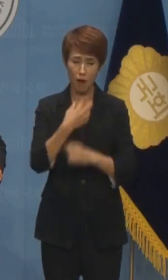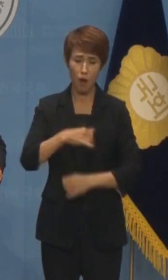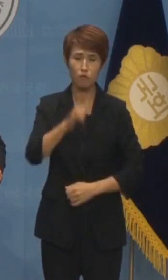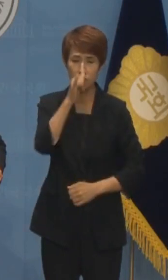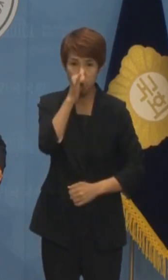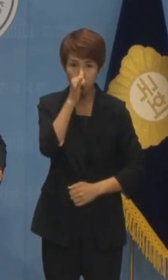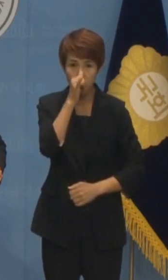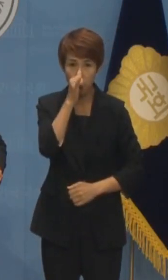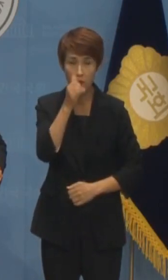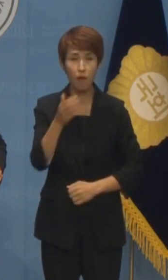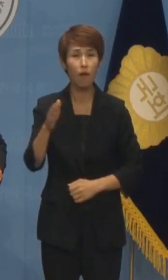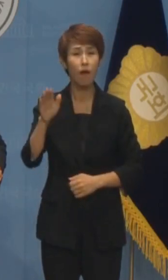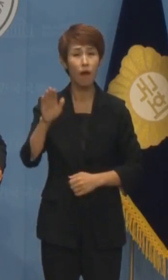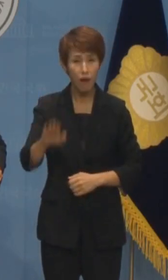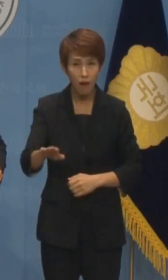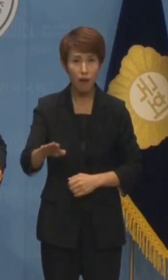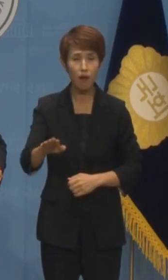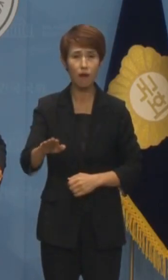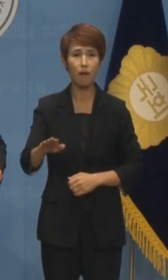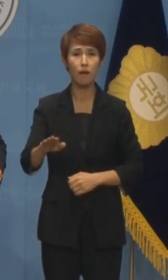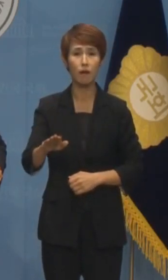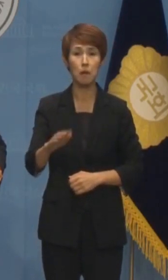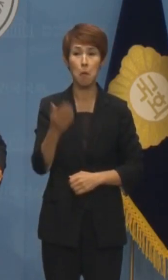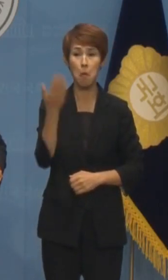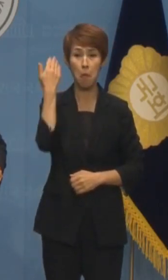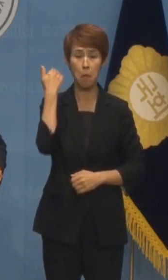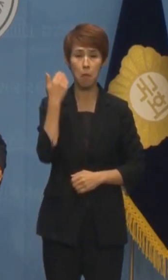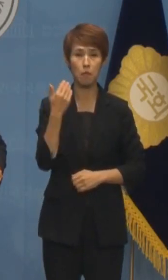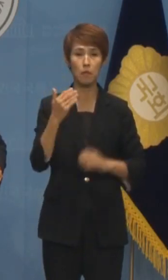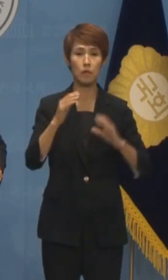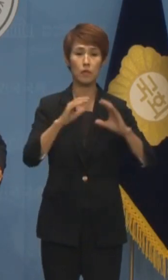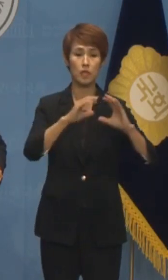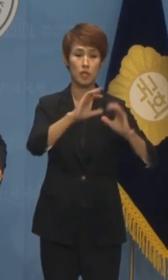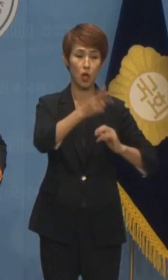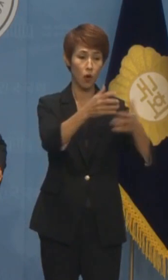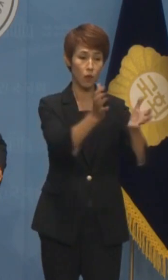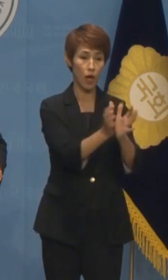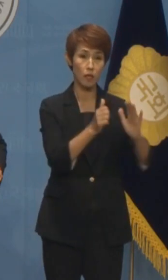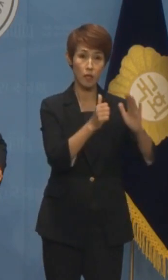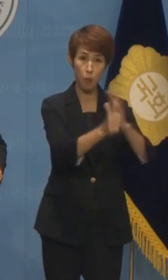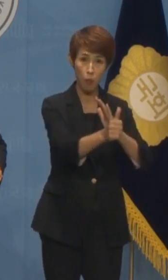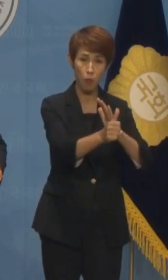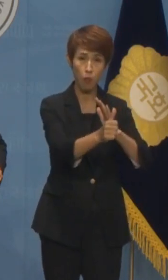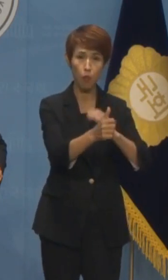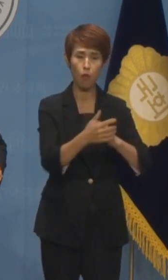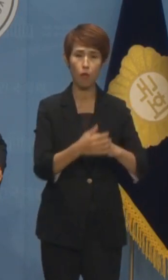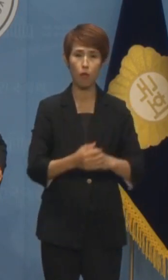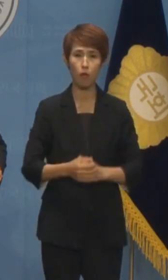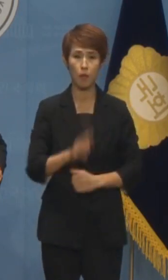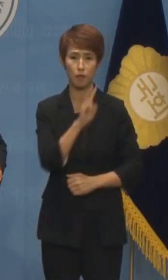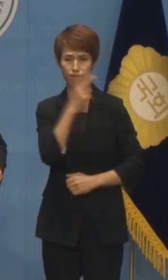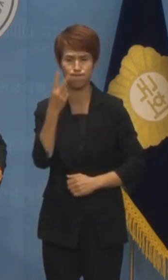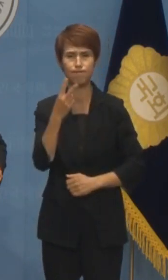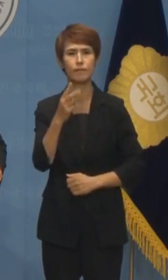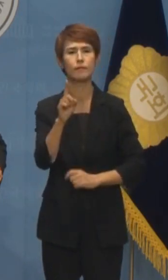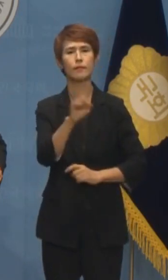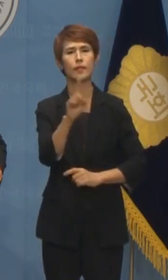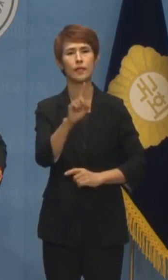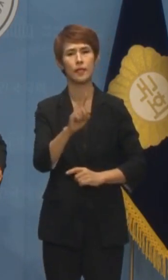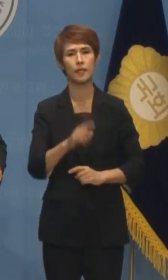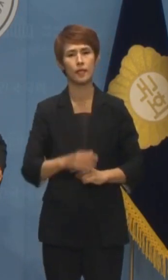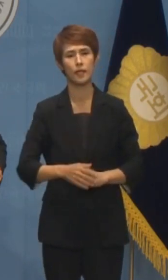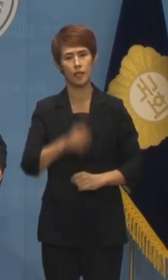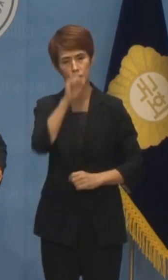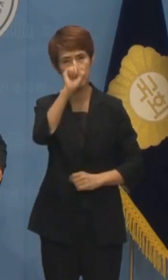쉽다 하더라도 이제 막 시작하는 여당 대표가 조변 석게 하는 모습은 결코